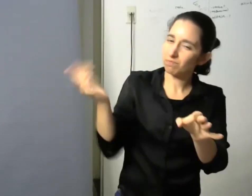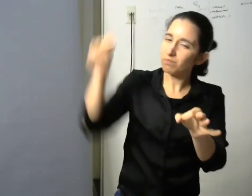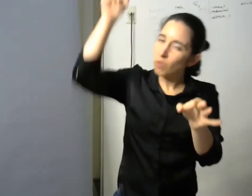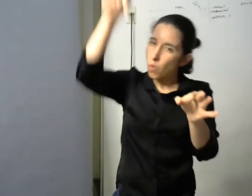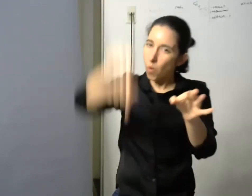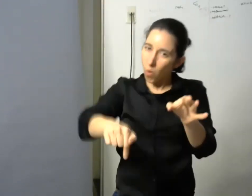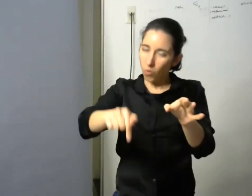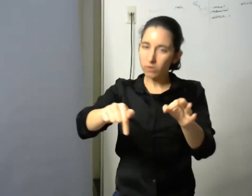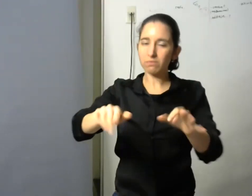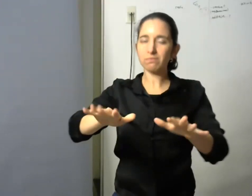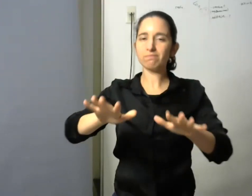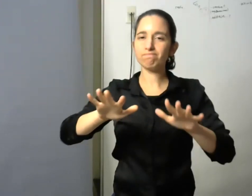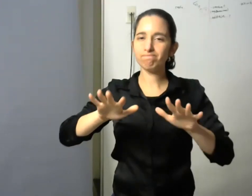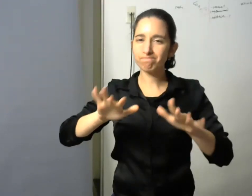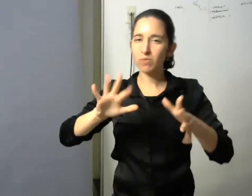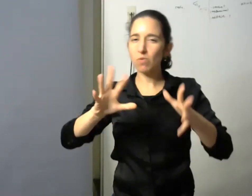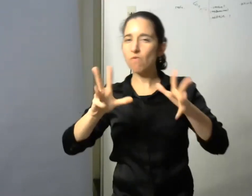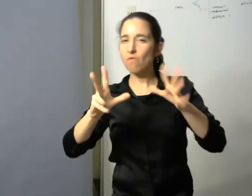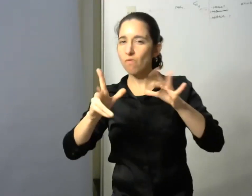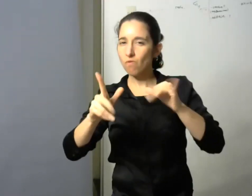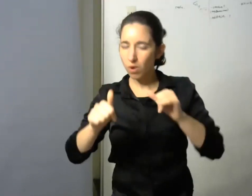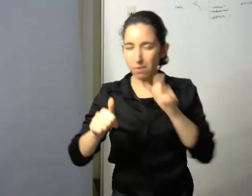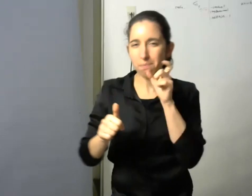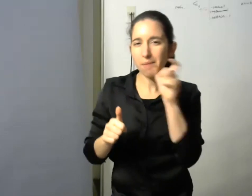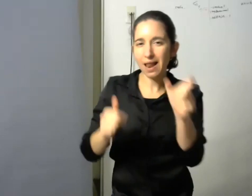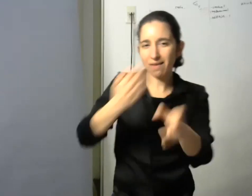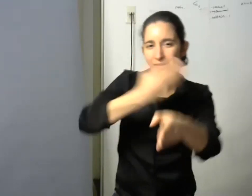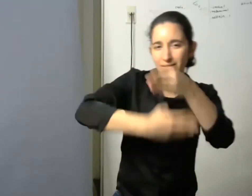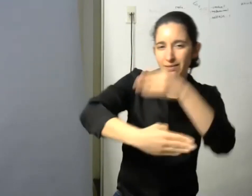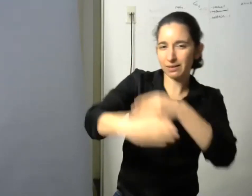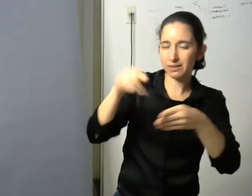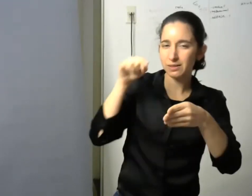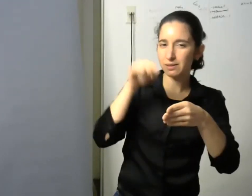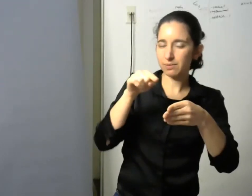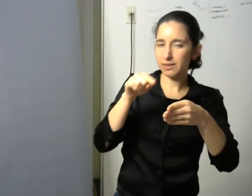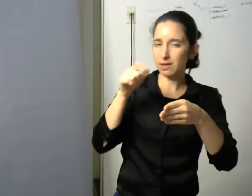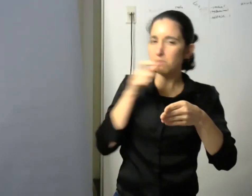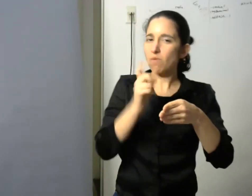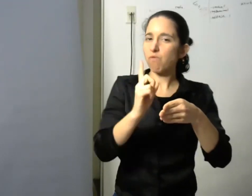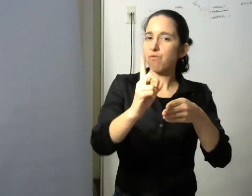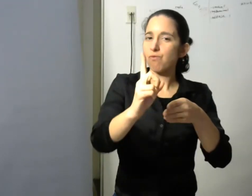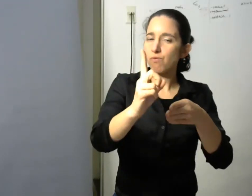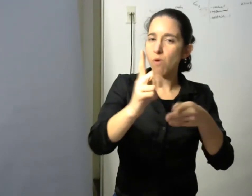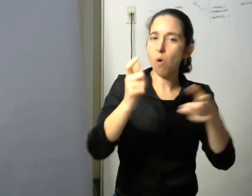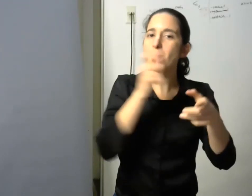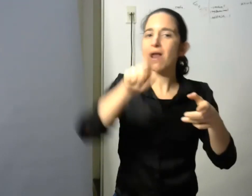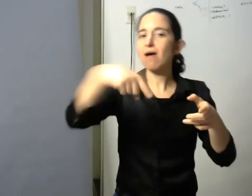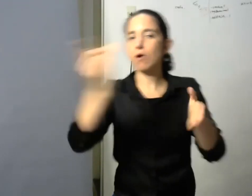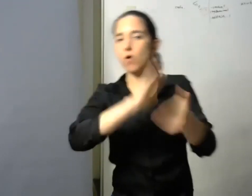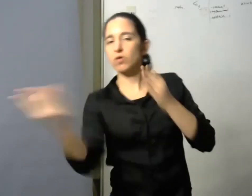planteando si esta palabra discapacidad debe tener continuidad o debe ser reemplazada por otra de hecho ya